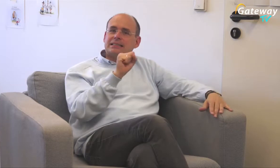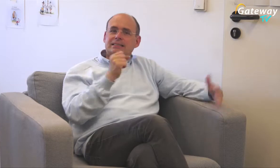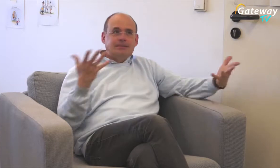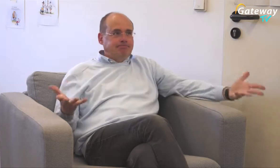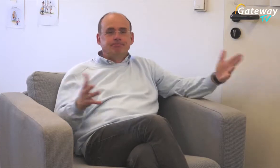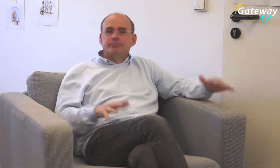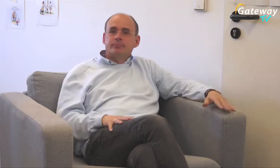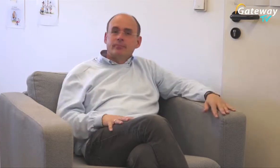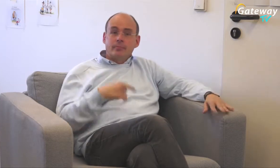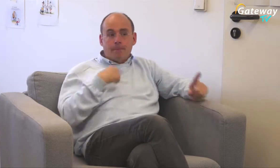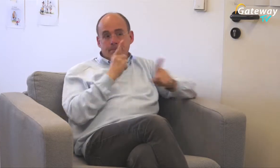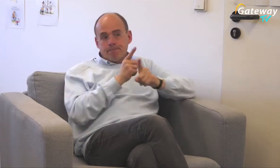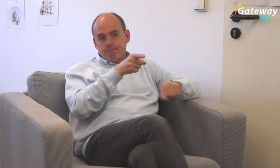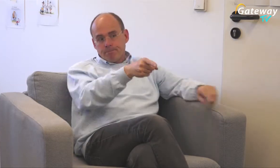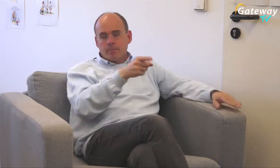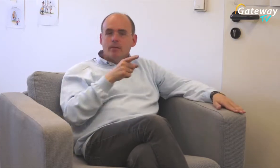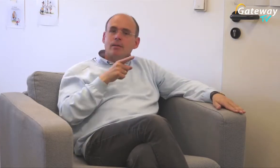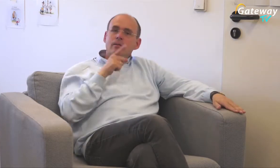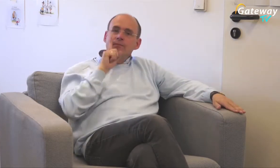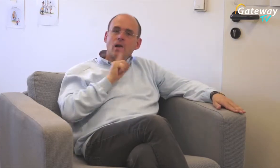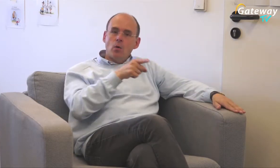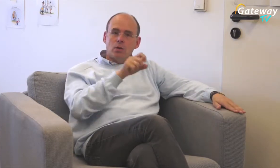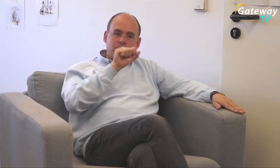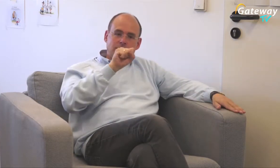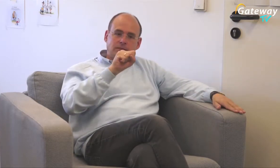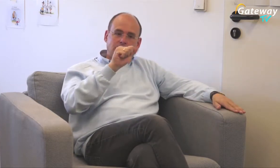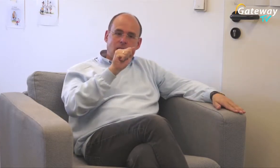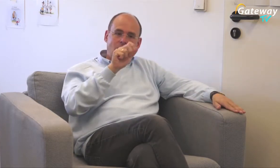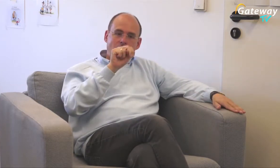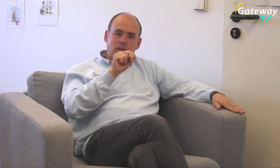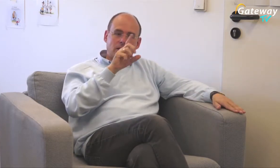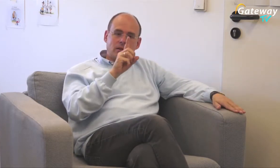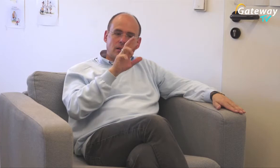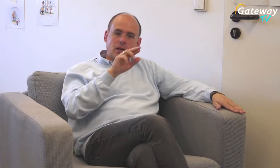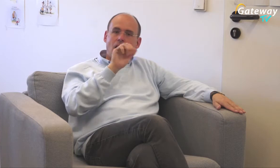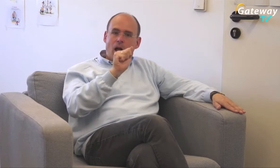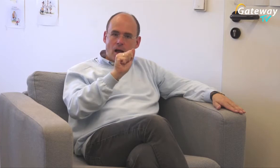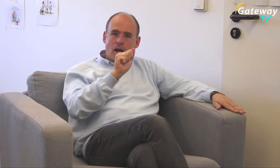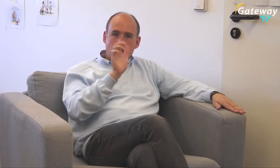Ich bin jetzt hier bei KISS und treffe hier Frau Sandra